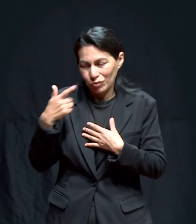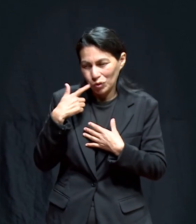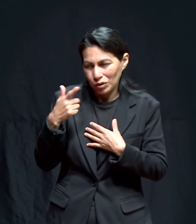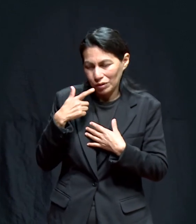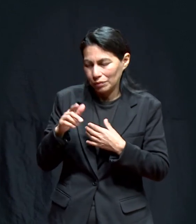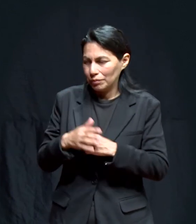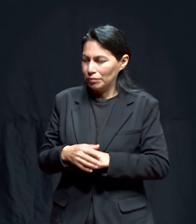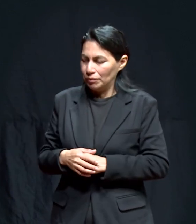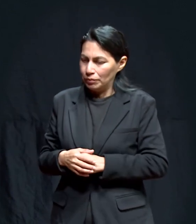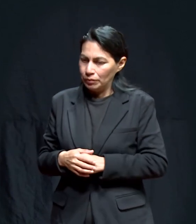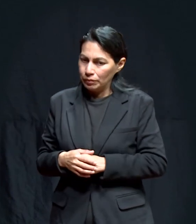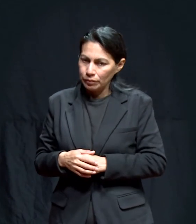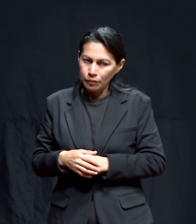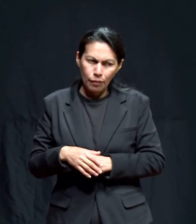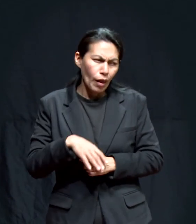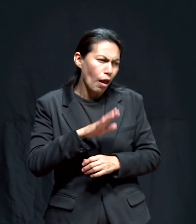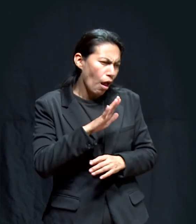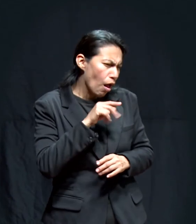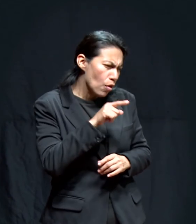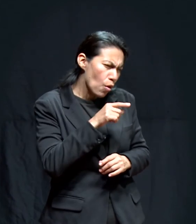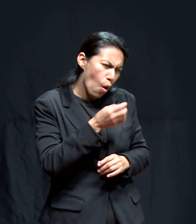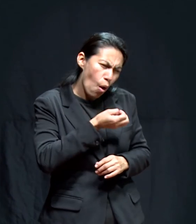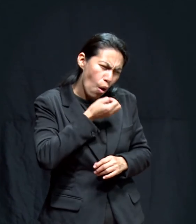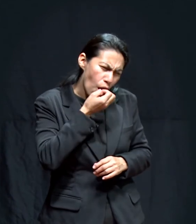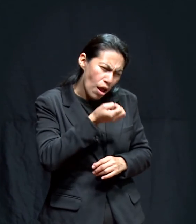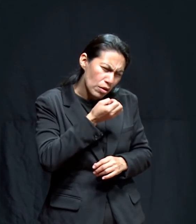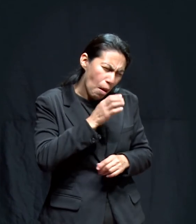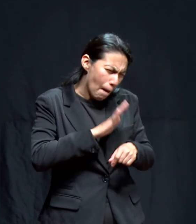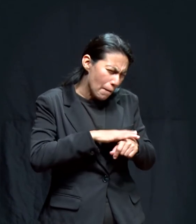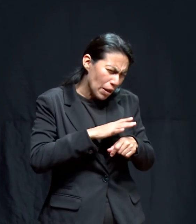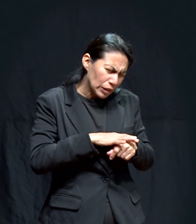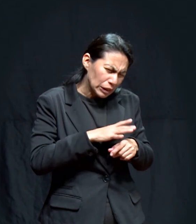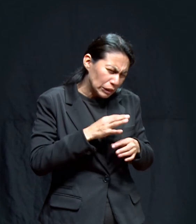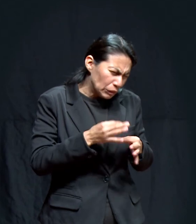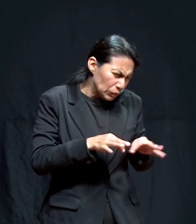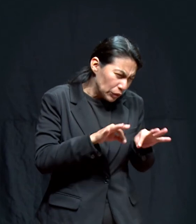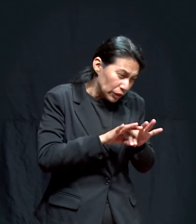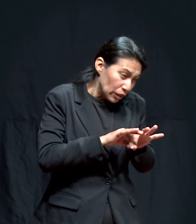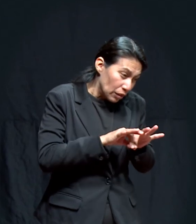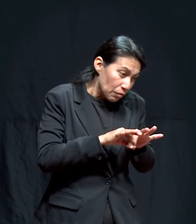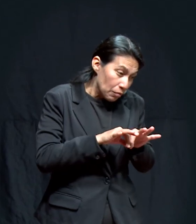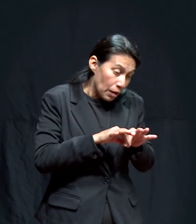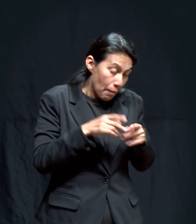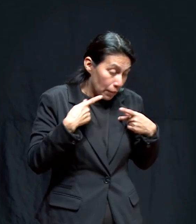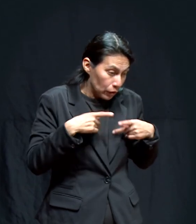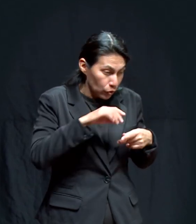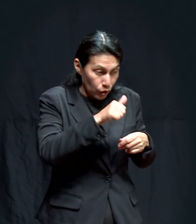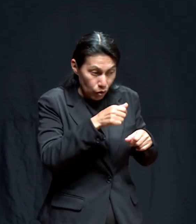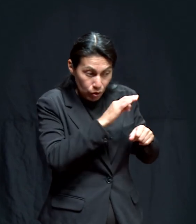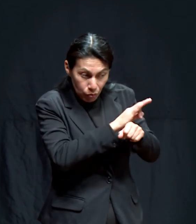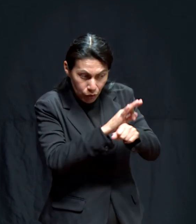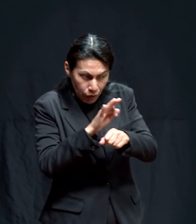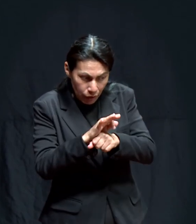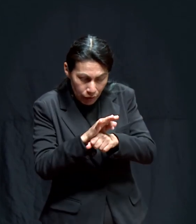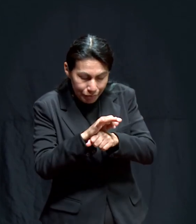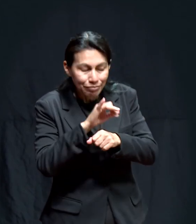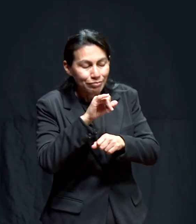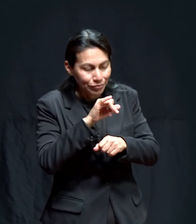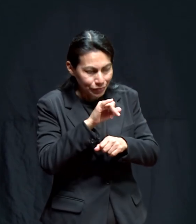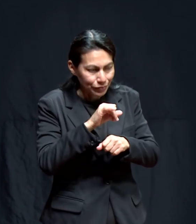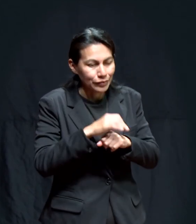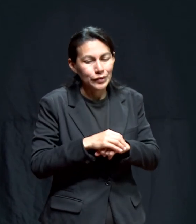pensar que alguien se infecte por mi causa. Su oración más fervorosa era para proteger a otras Para